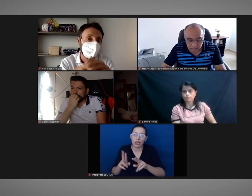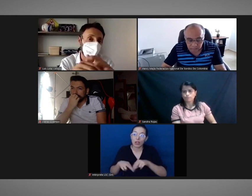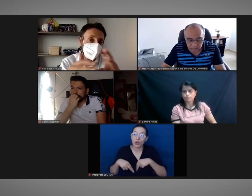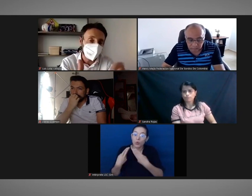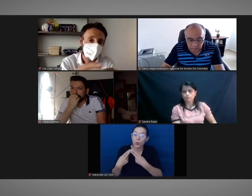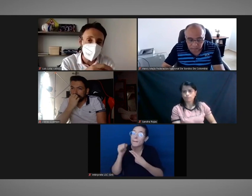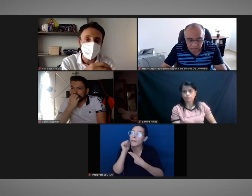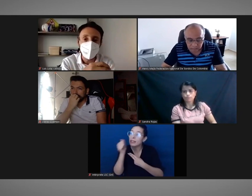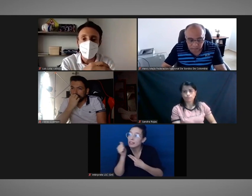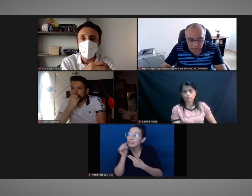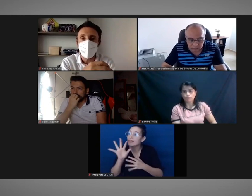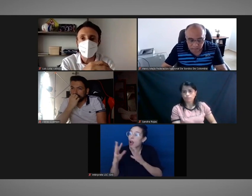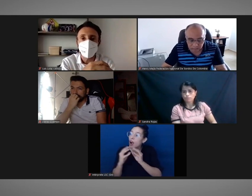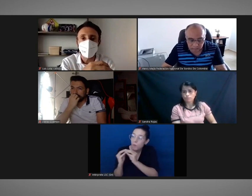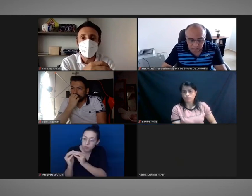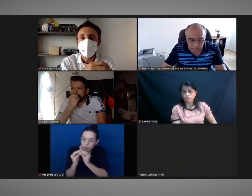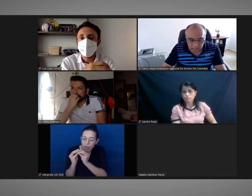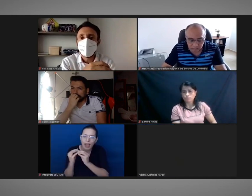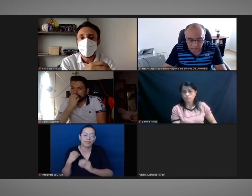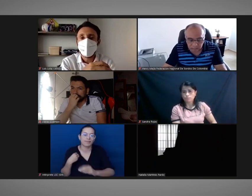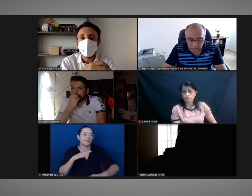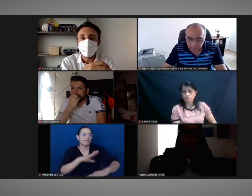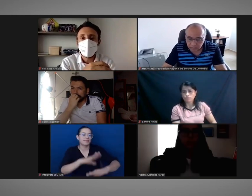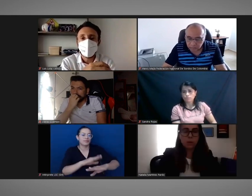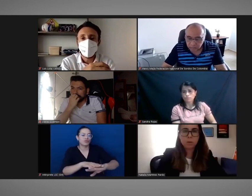la comunicación a don Henry para que tenga la...